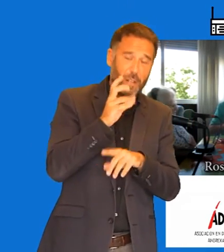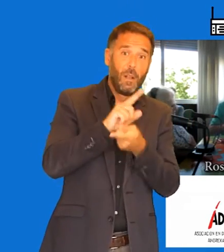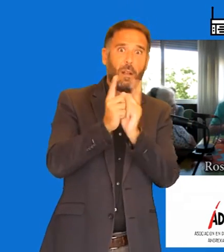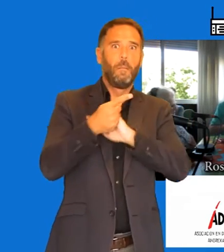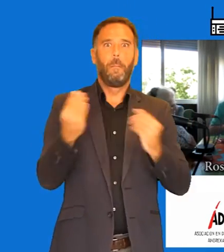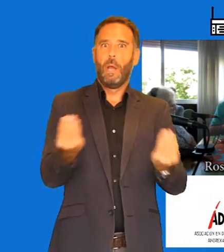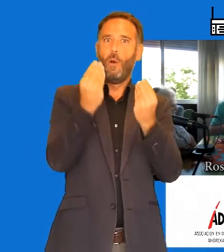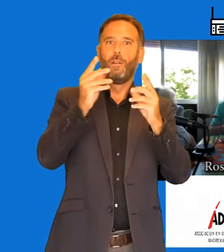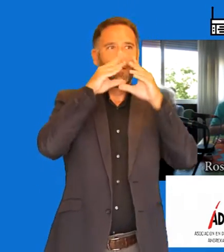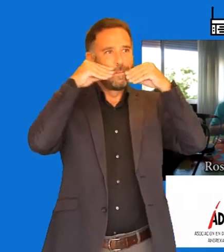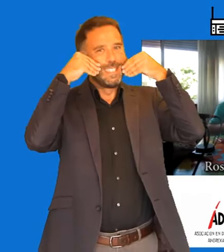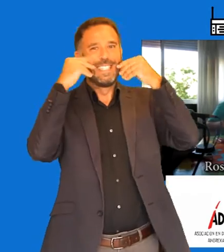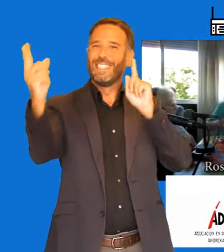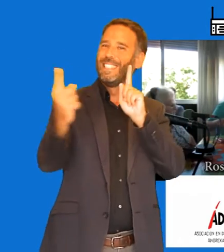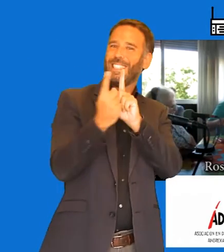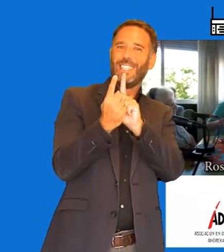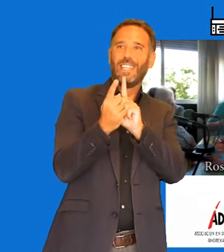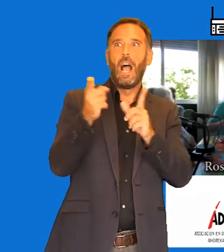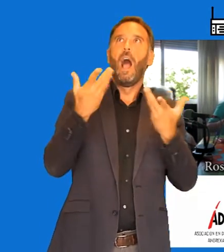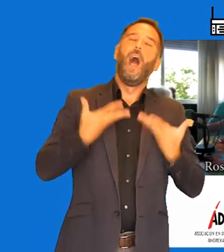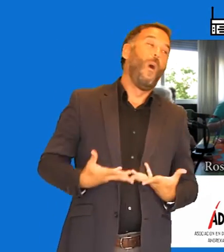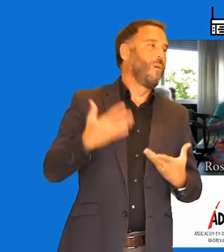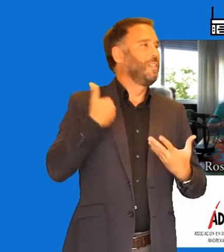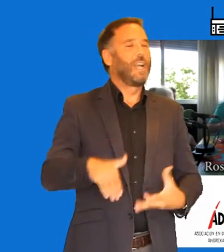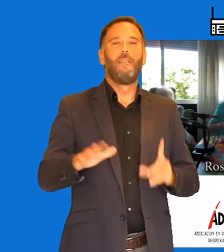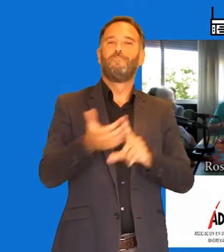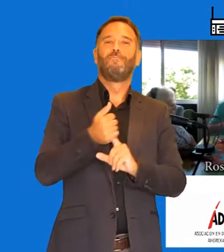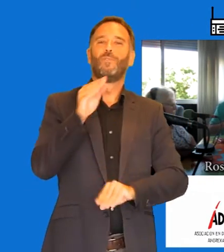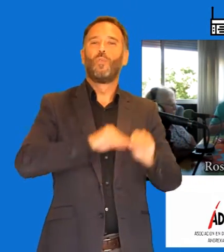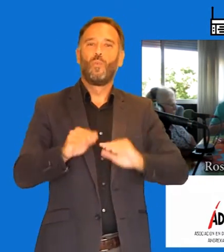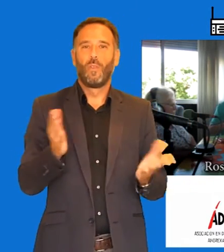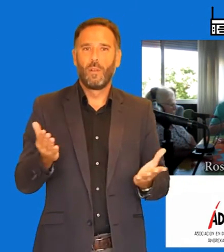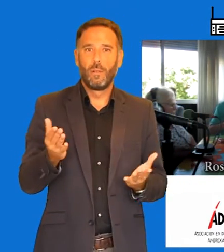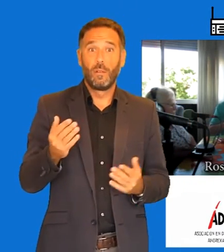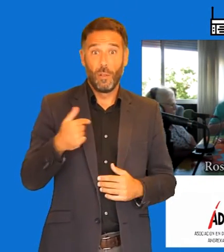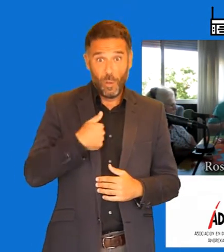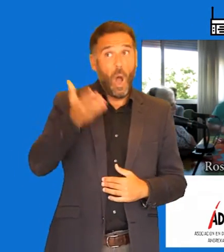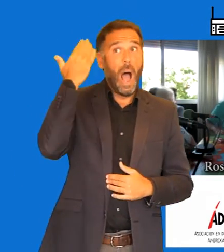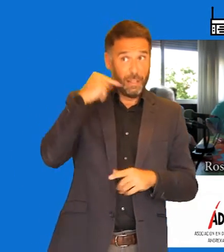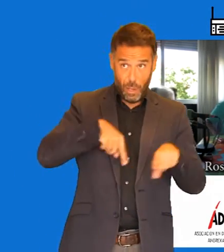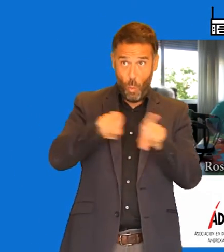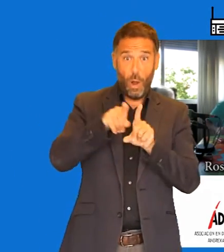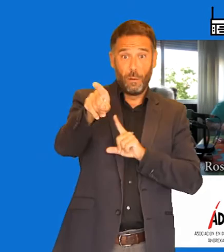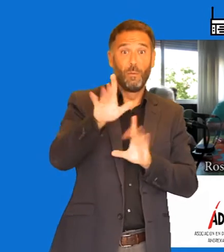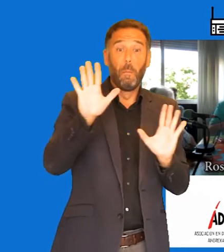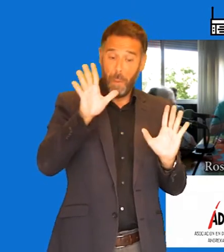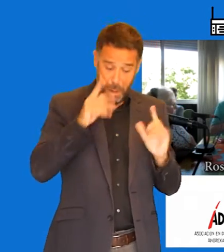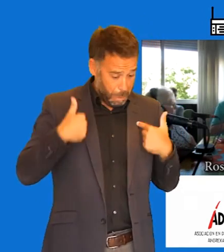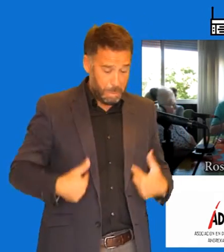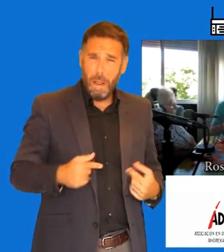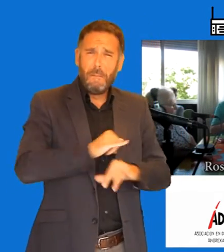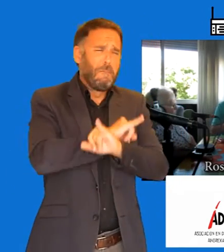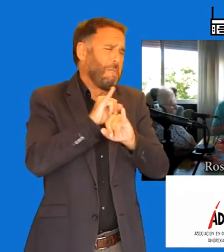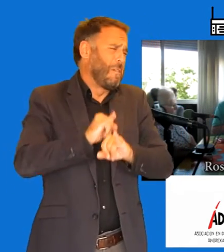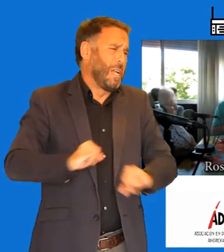con una sonrisa de lado a lado, diciendo, niña, yo estaba antes como ustedes, pero mira, pero yo estoy ahora más feliz que nada.